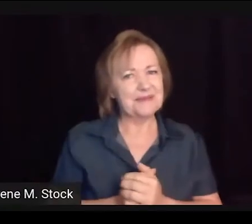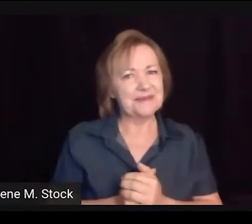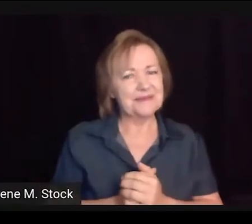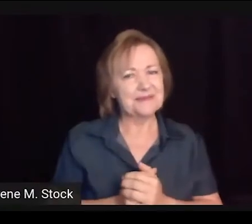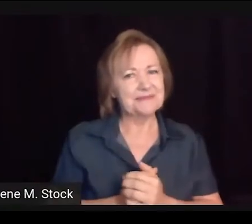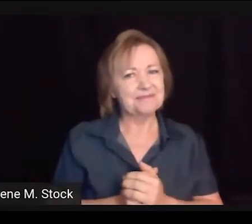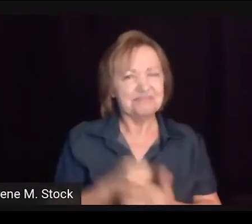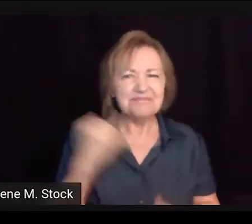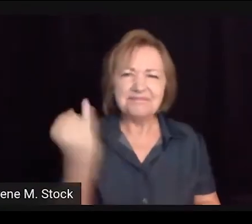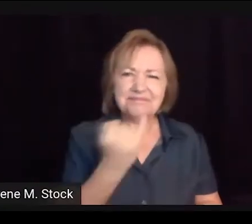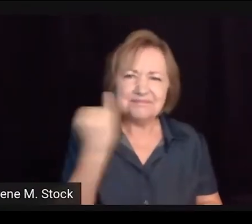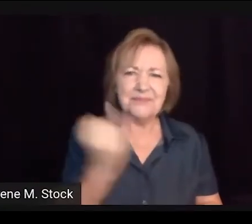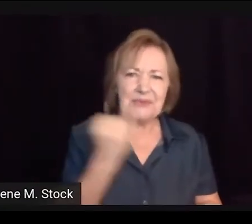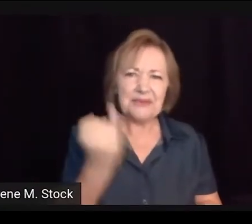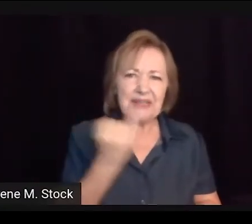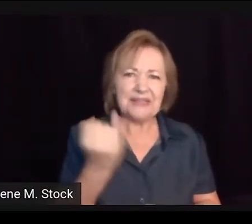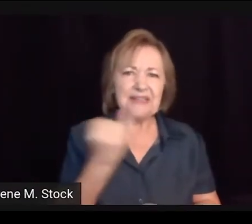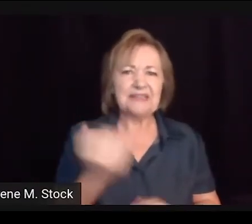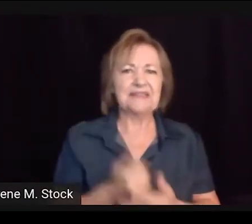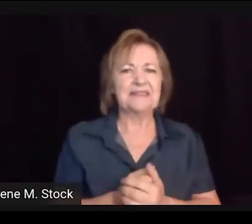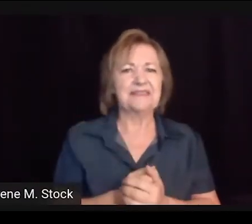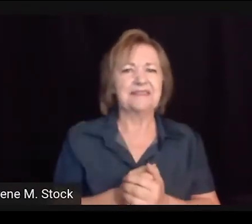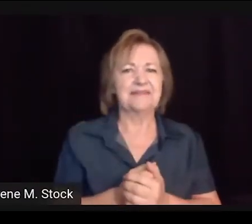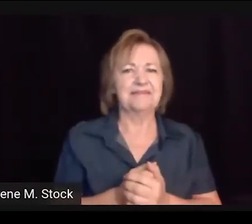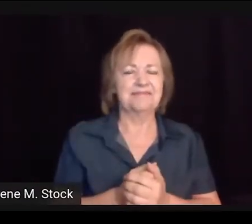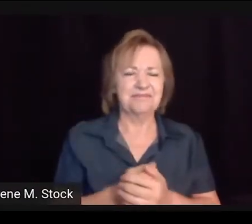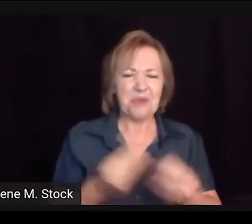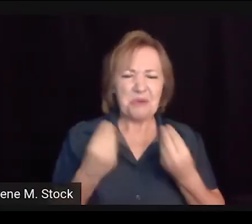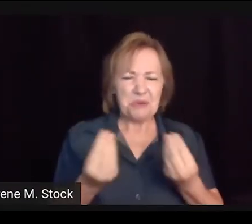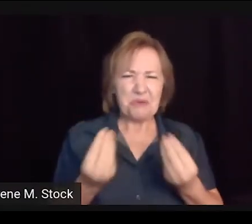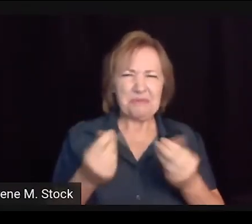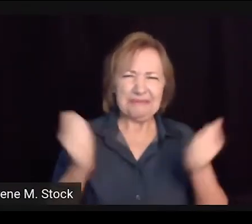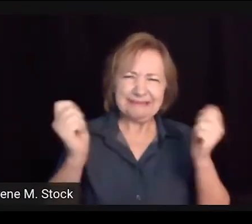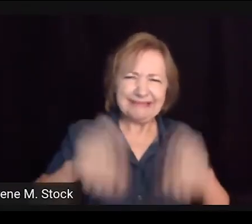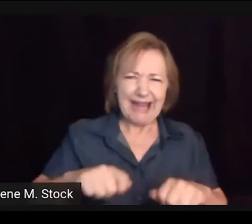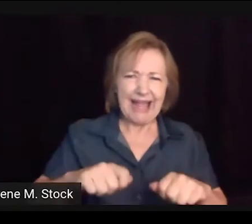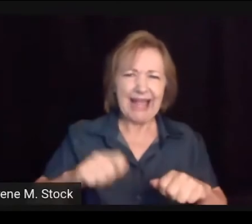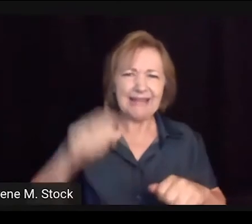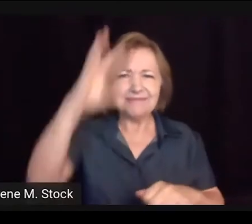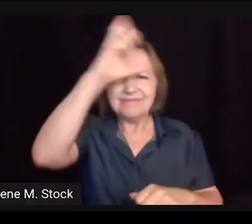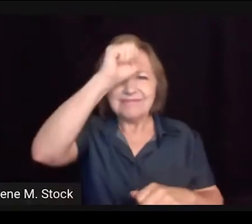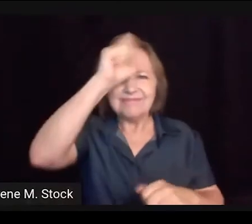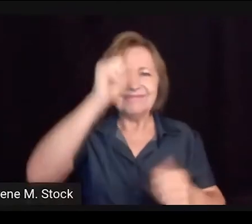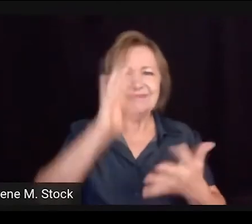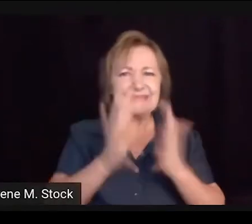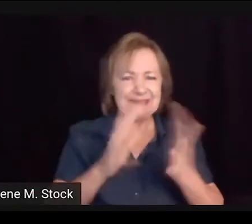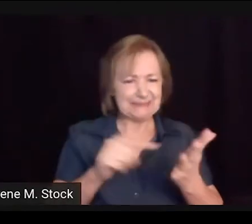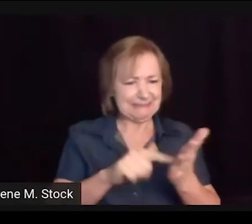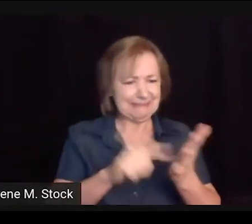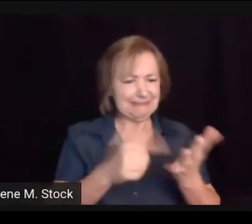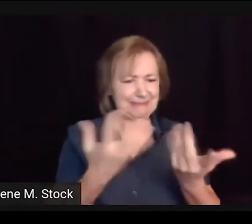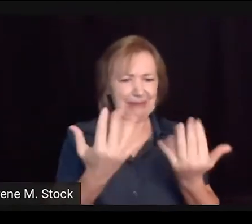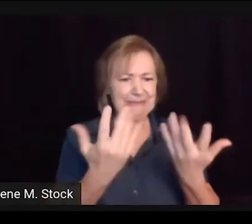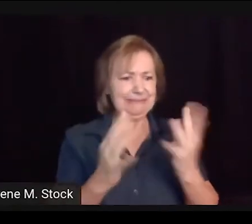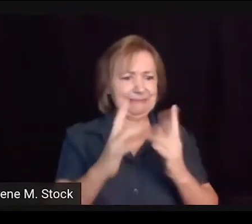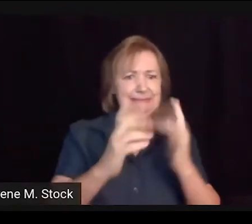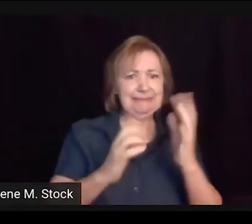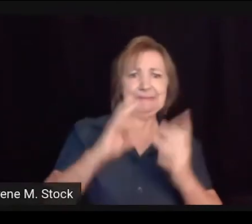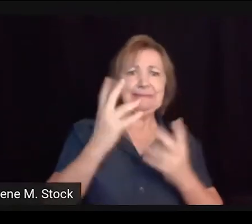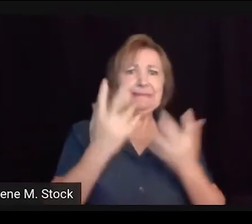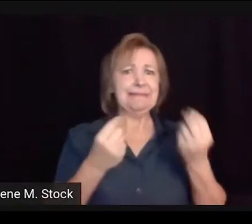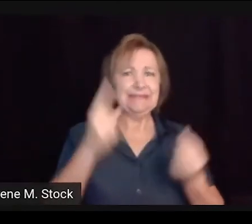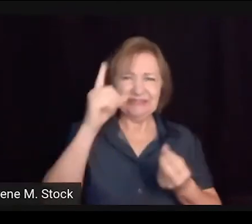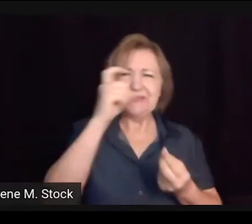Então, eu questiono vocês, por que vocês querem aprender Libras? Isso é importante, né? Esse